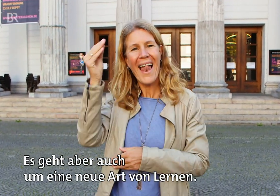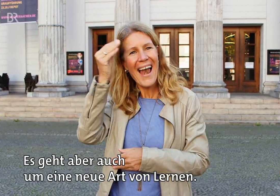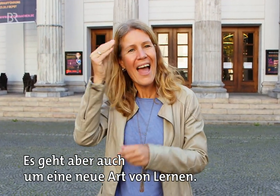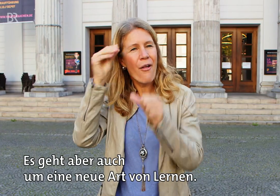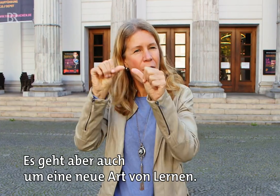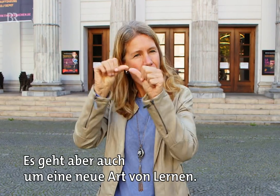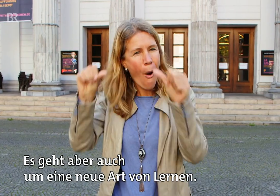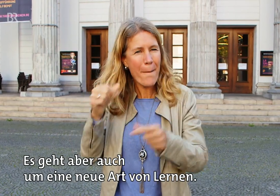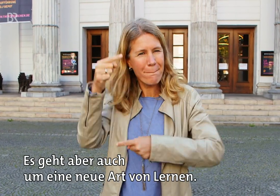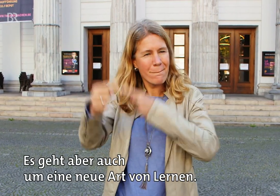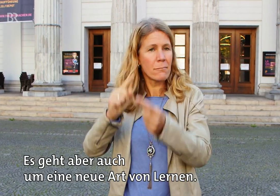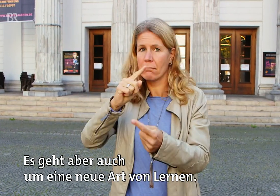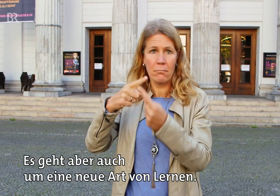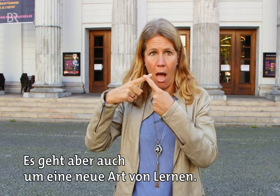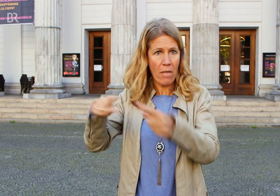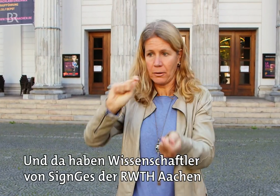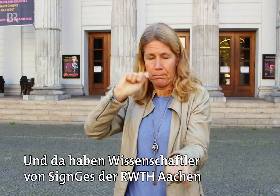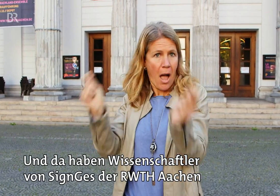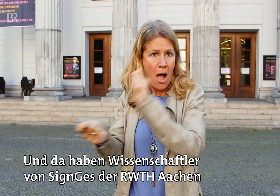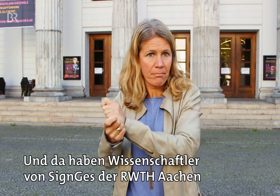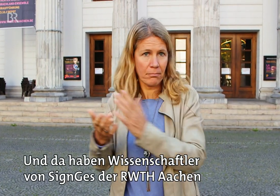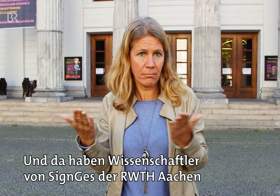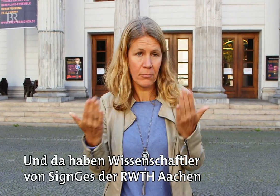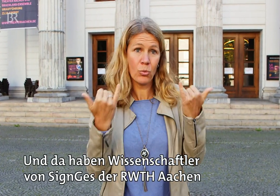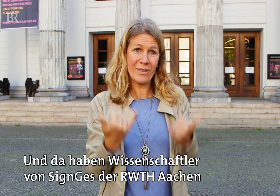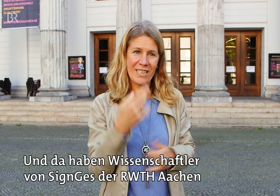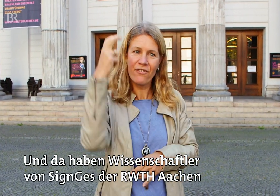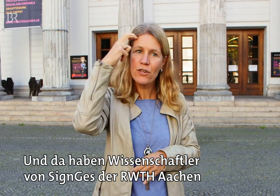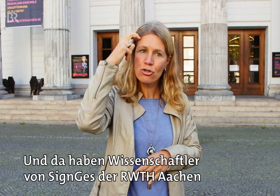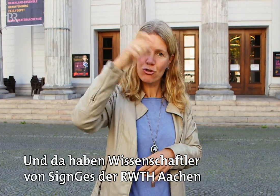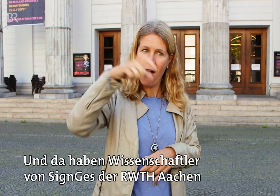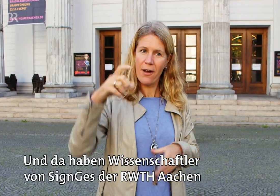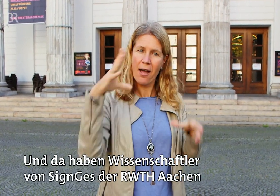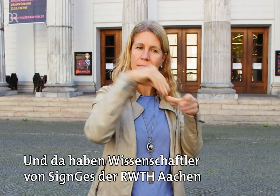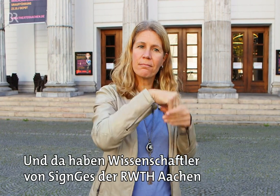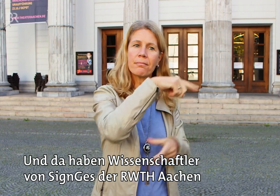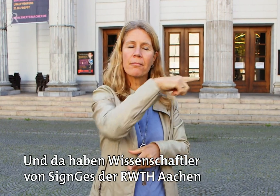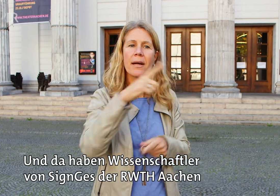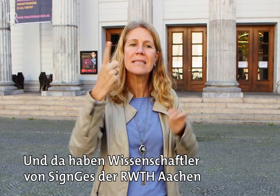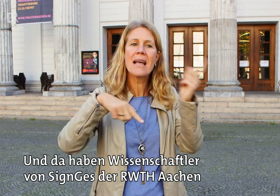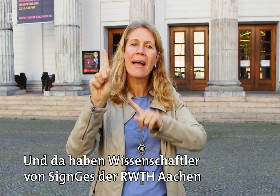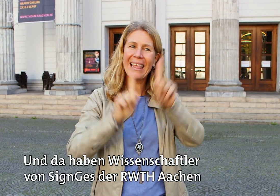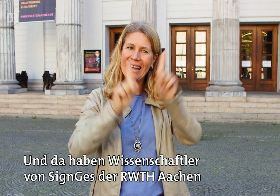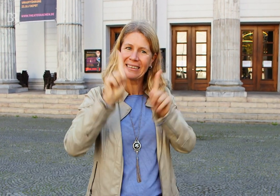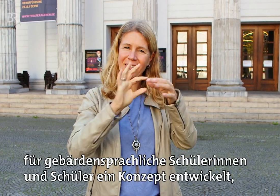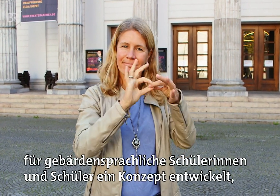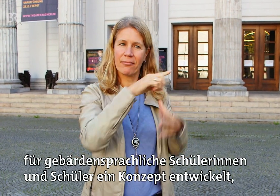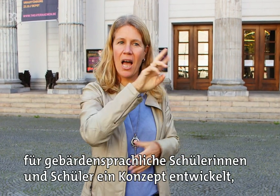Es geht aber auch um eine neue Art von Lernen. Und da haben Wissenschaftler von SignJazz an der RWTH Aachen